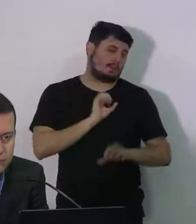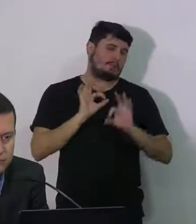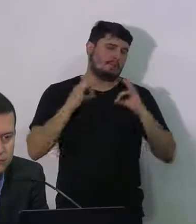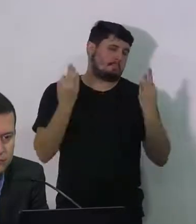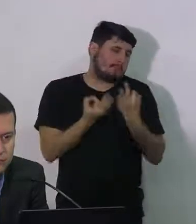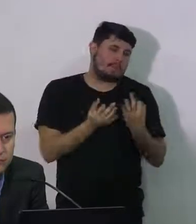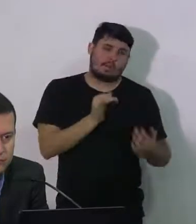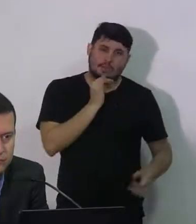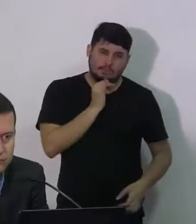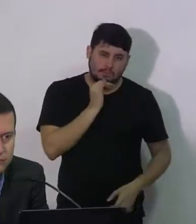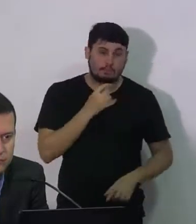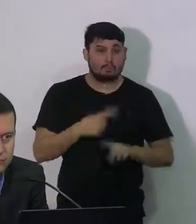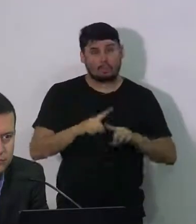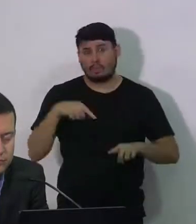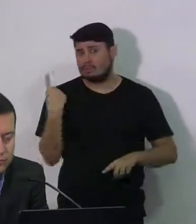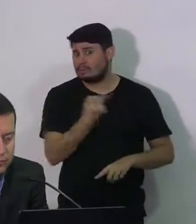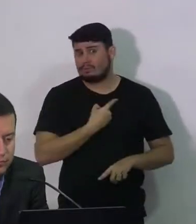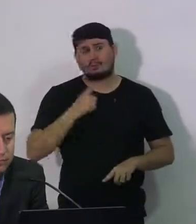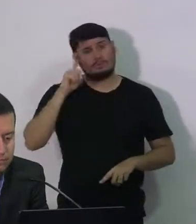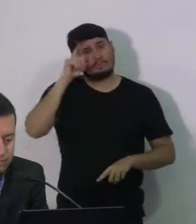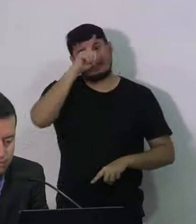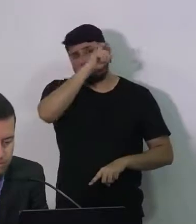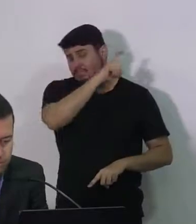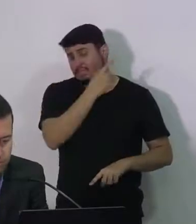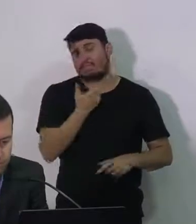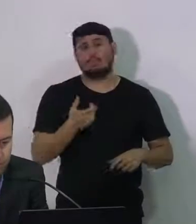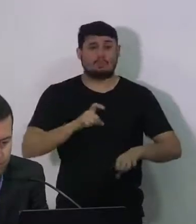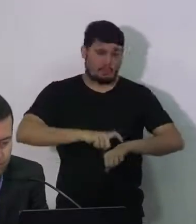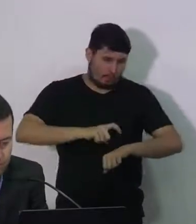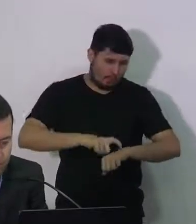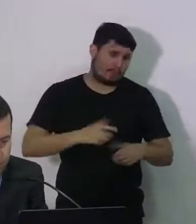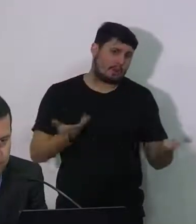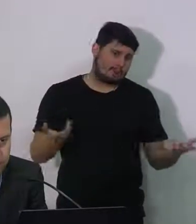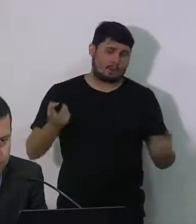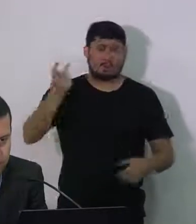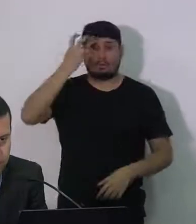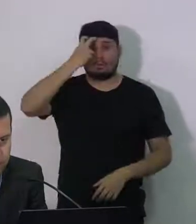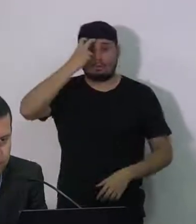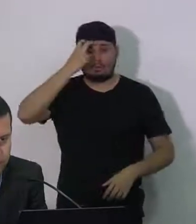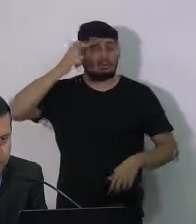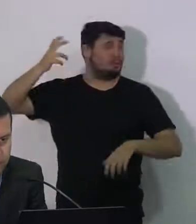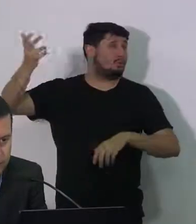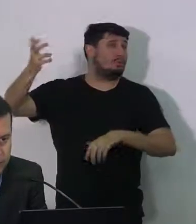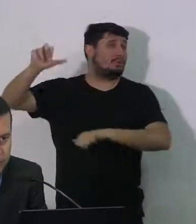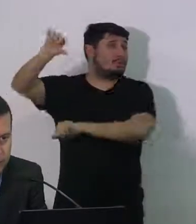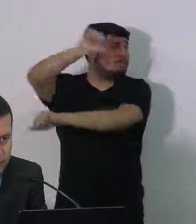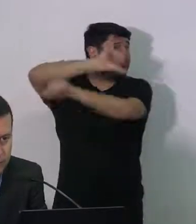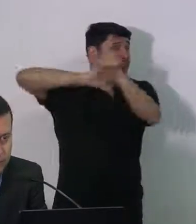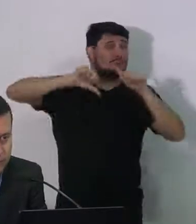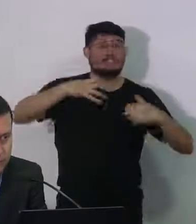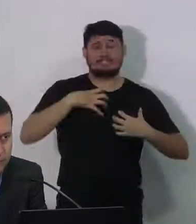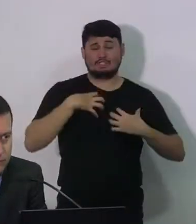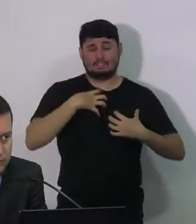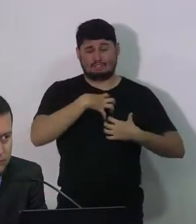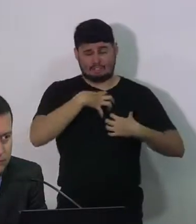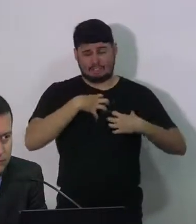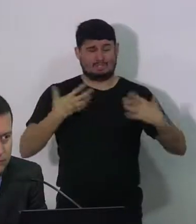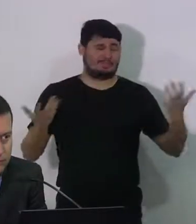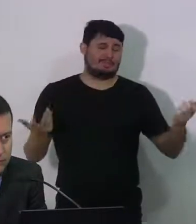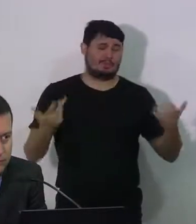todo mundo está passando por um momento difícil é uma mudança de cultura em Caruaru em Pernambuco no Brasil e no mundo a gente